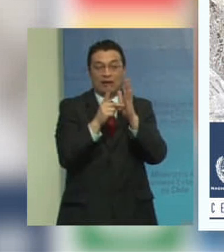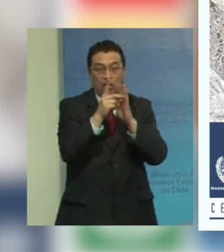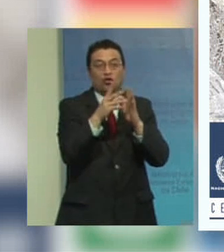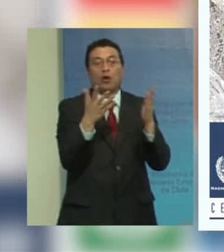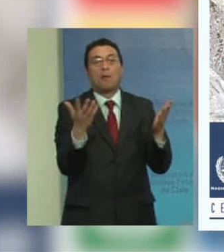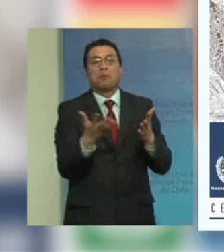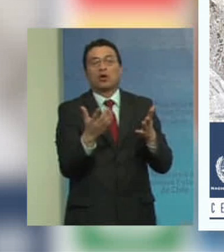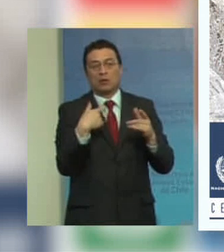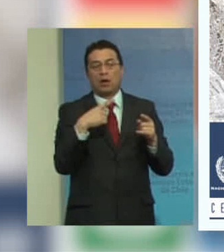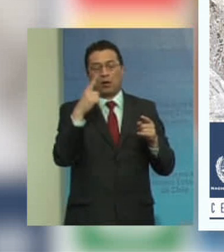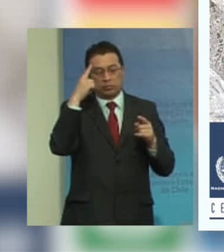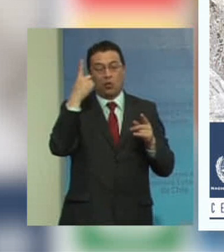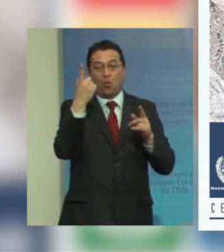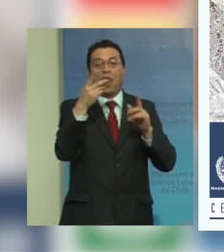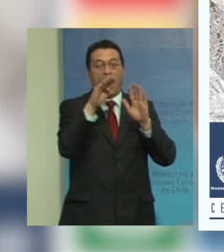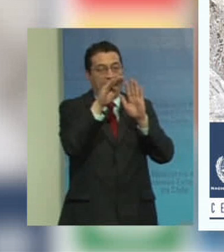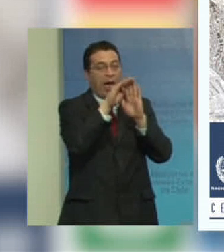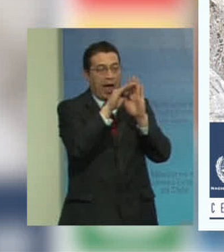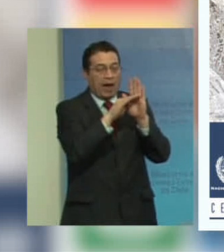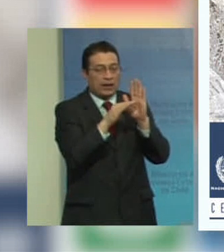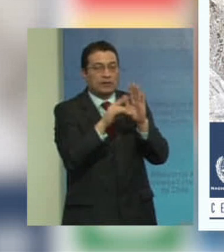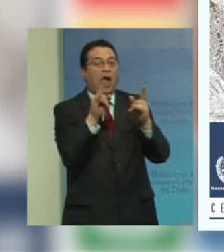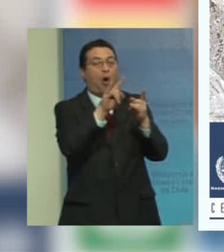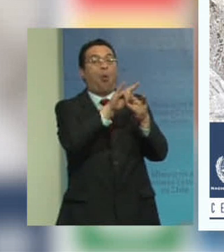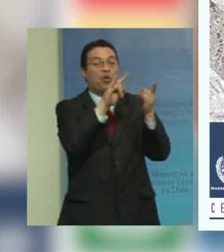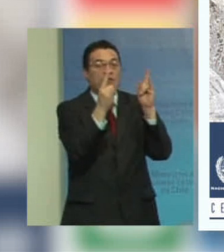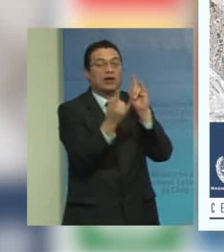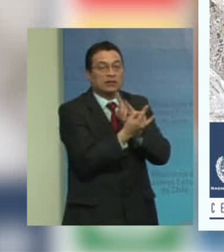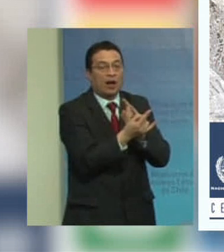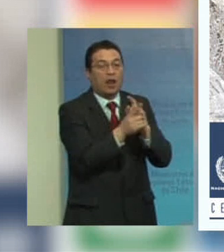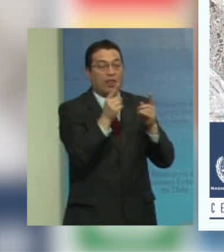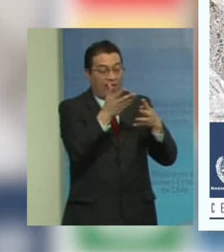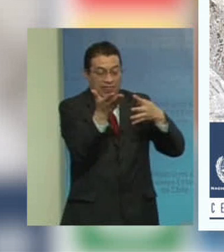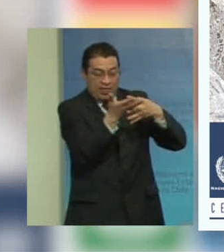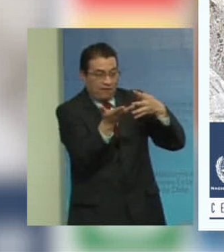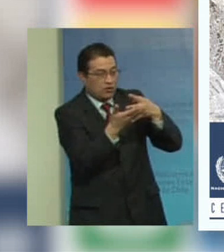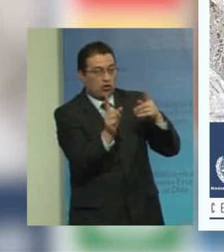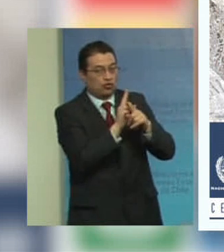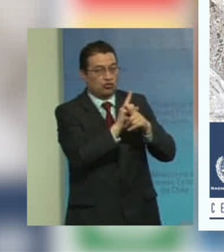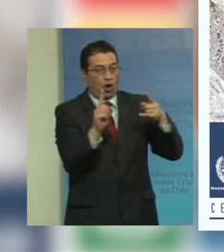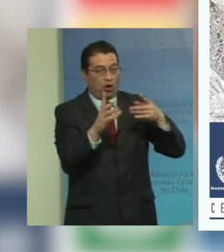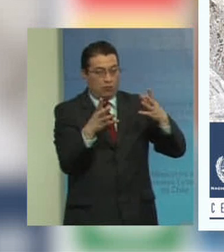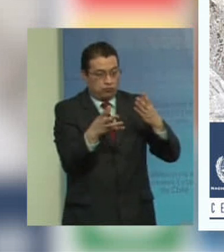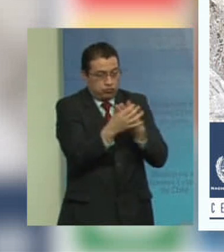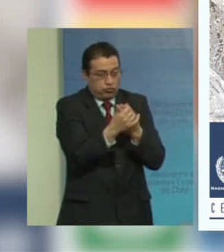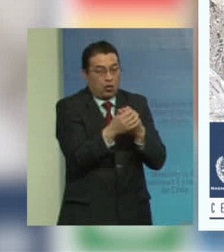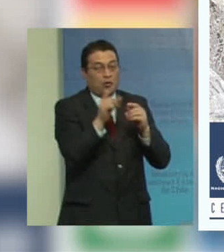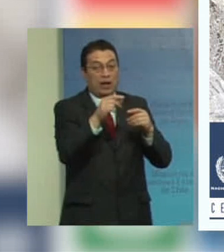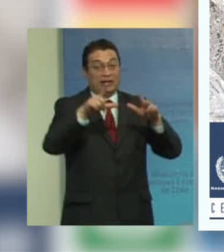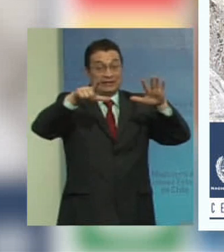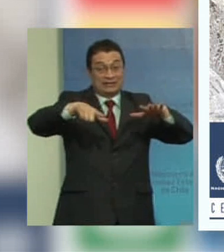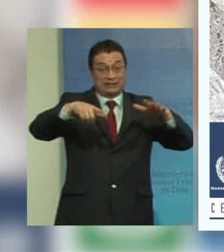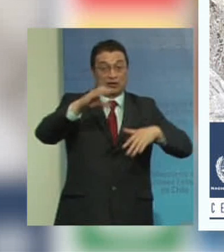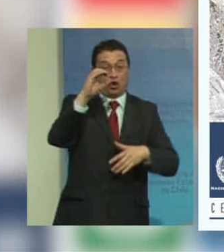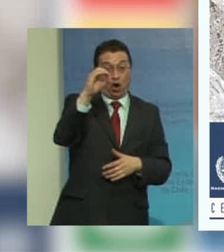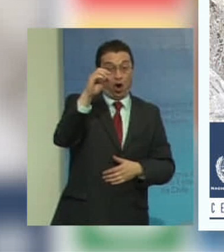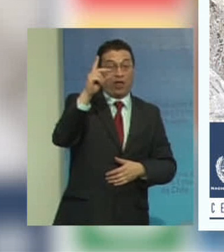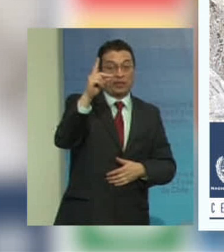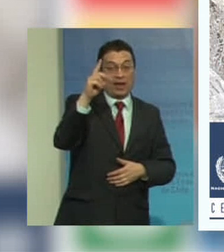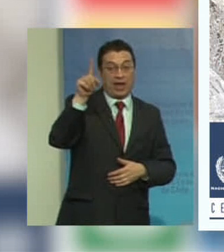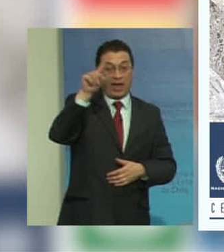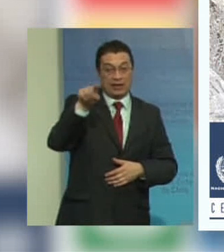considerada justamente una agenda universal e indivisible hay 17 ODS objetivos de